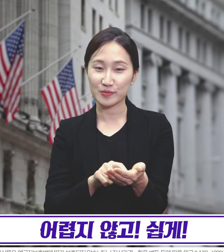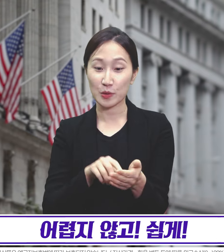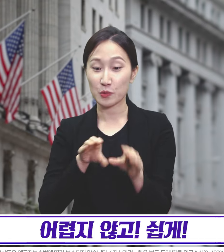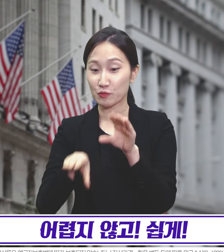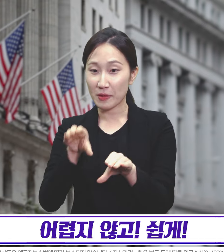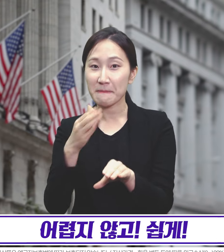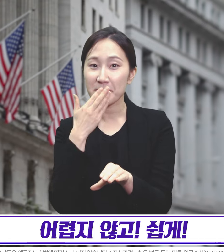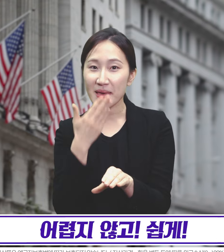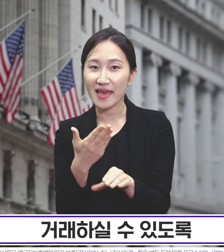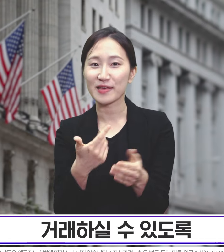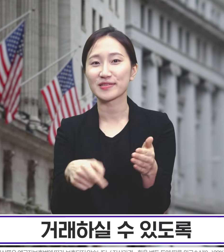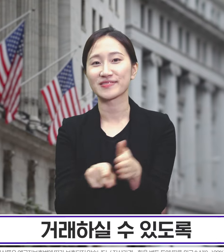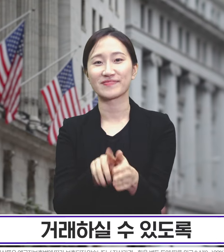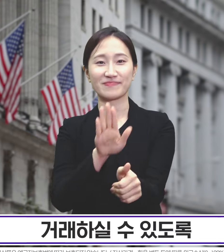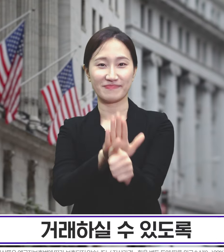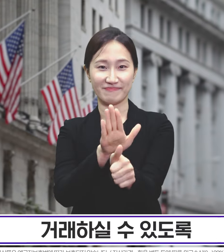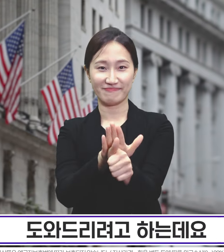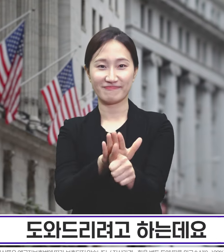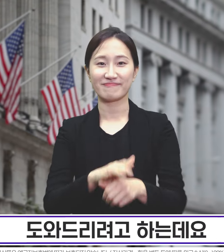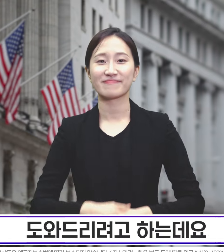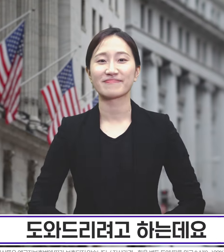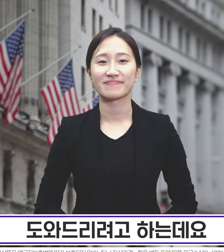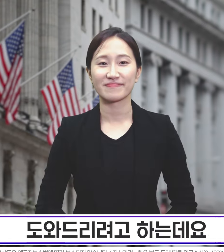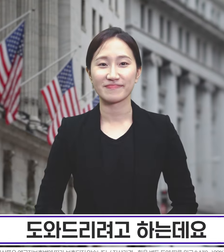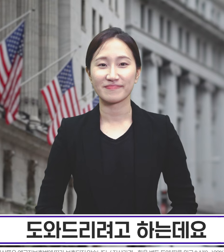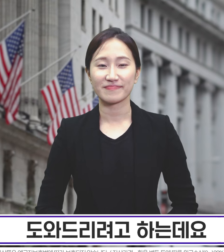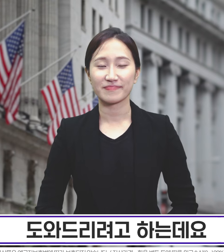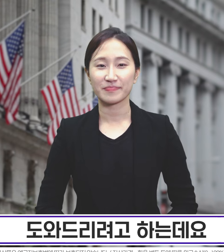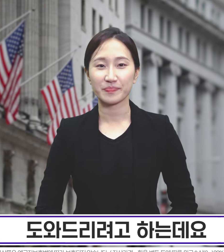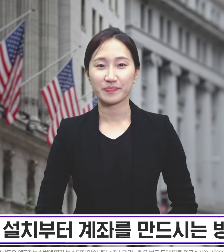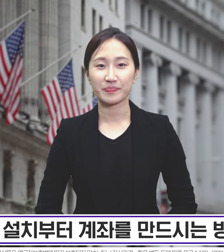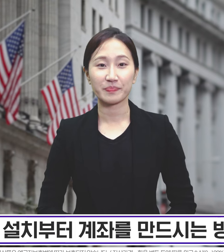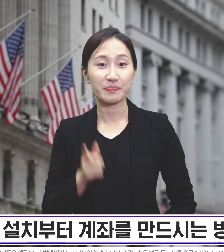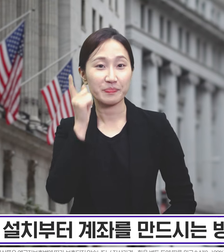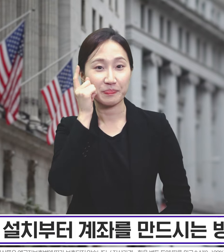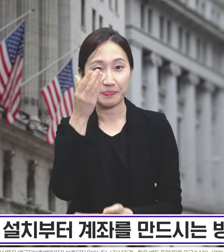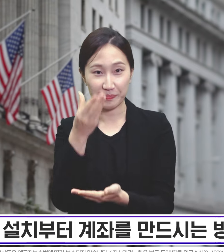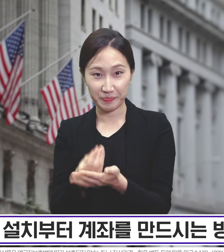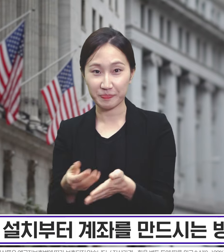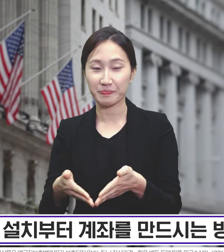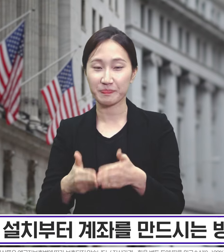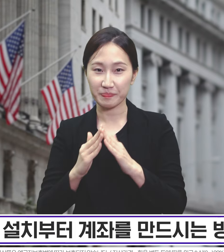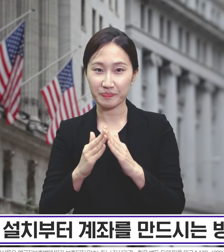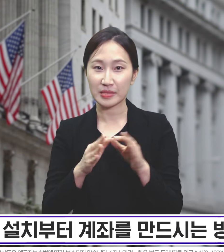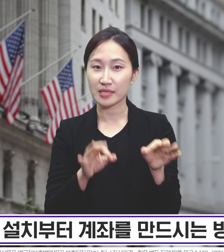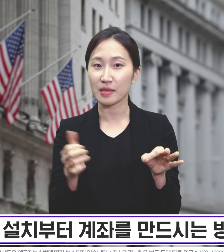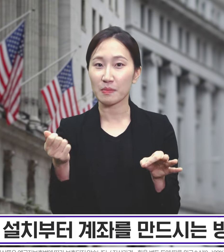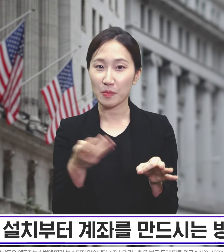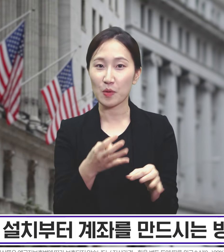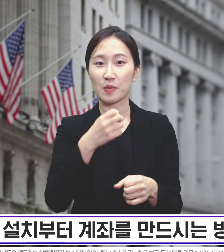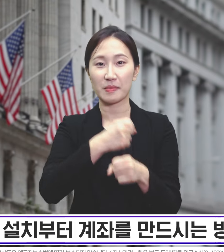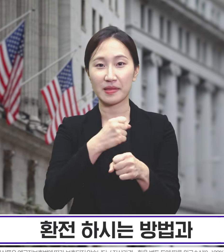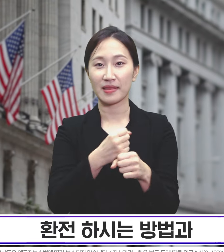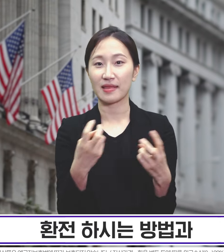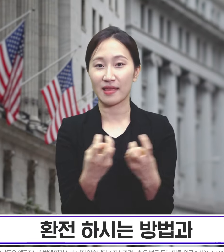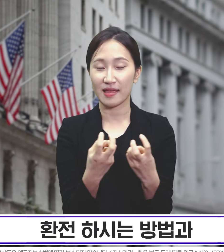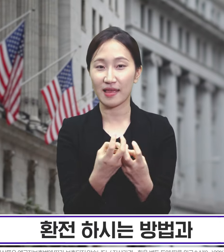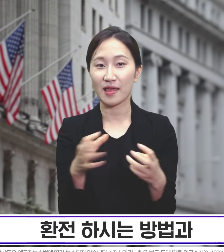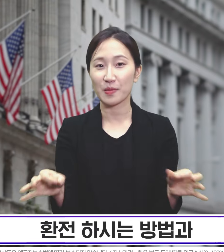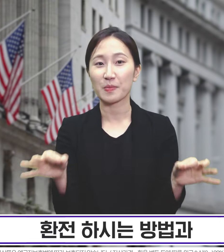어렵지 않고 쉽게 거래하실 수 있도록 도와드리려고 하는데요. 앱 설치부터 계좌를 만드시는 방법,